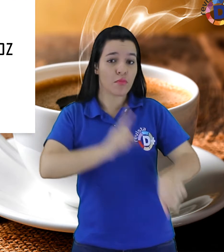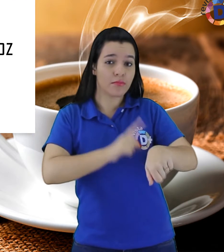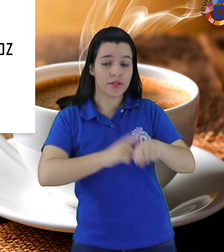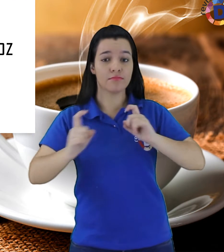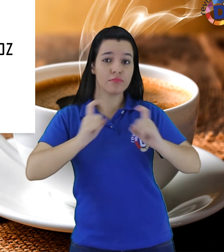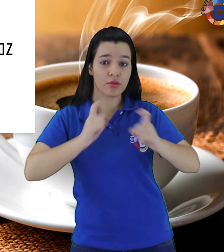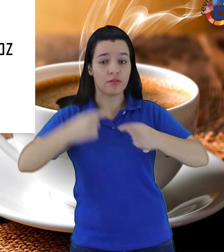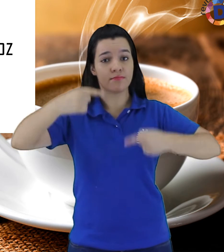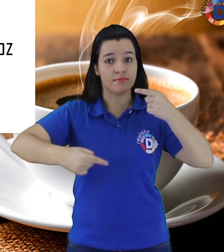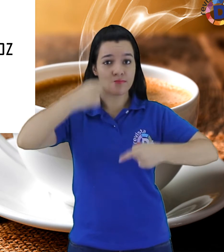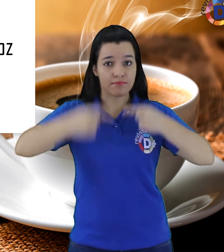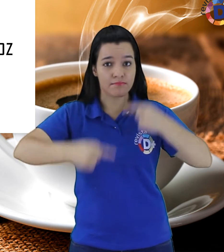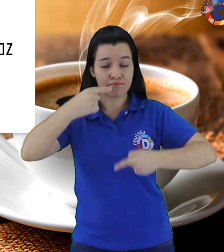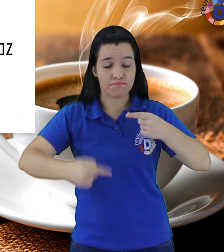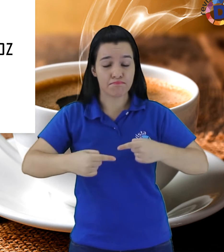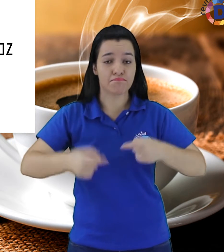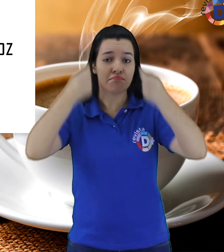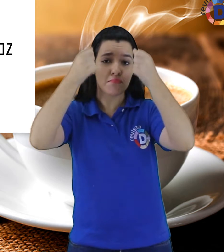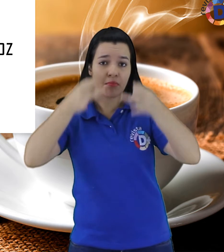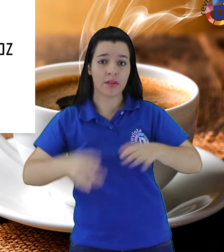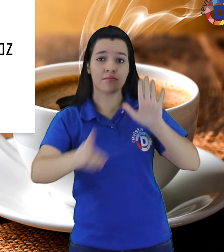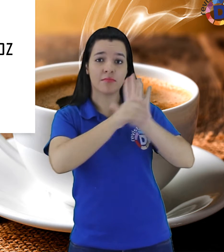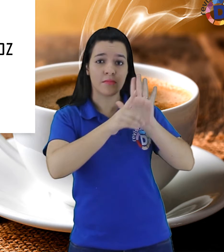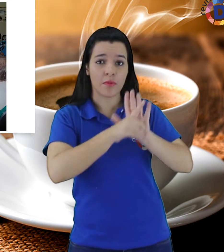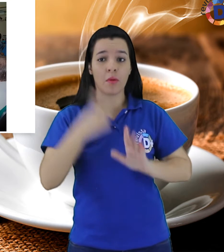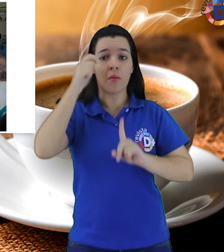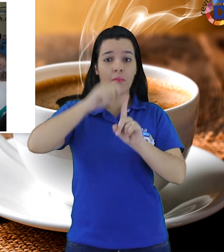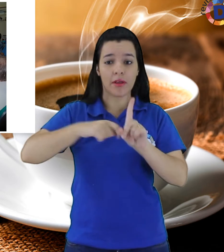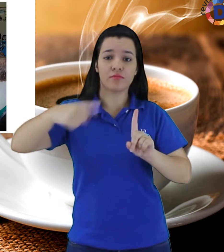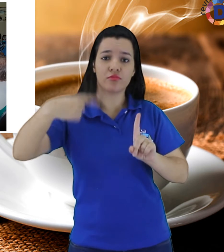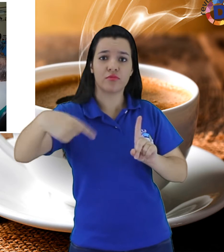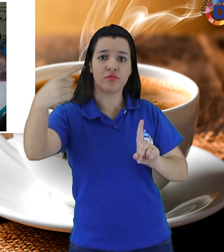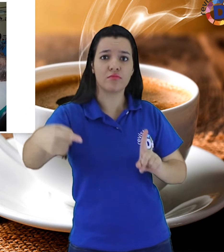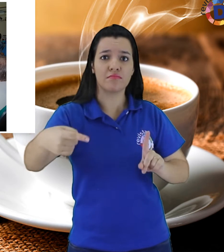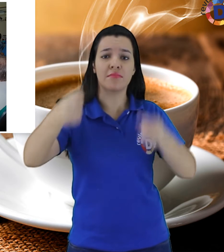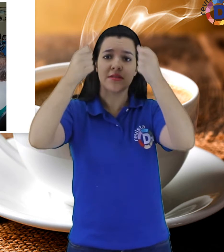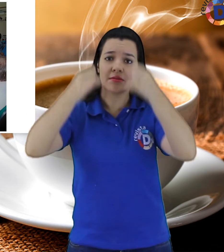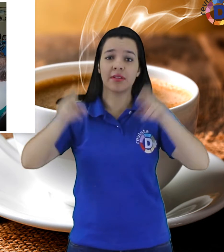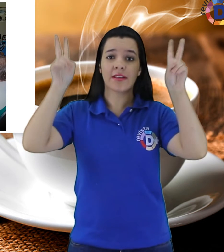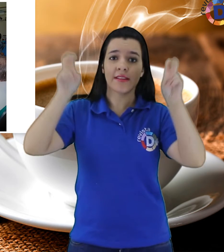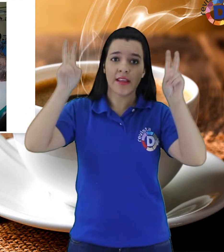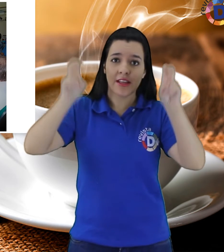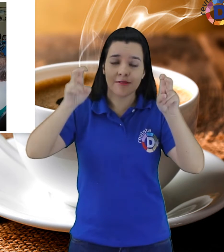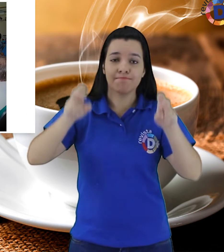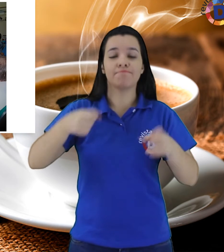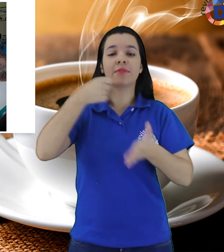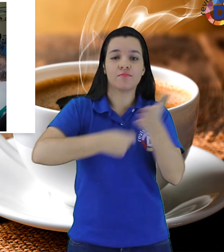com Direitos aborda mensalmente temáticas que favoreçam a promoção e a defesa de